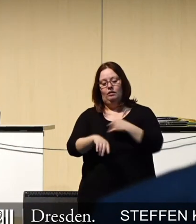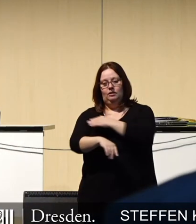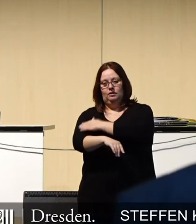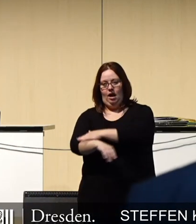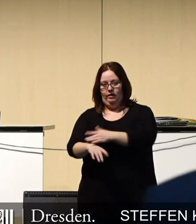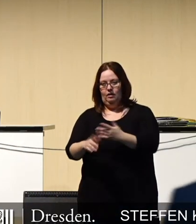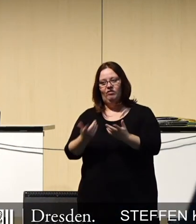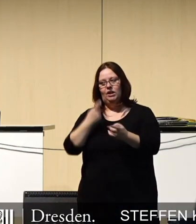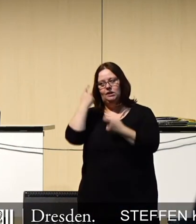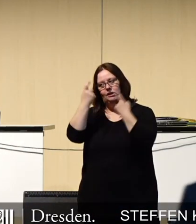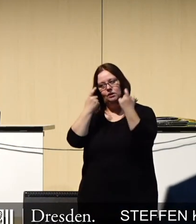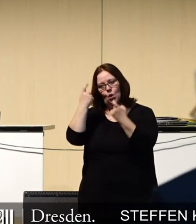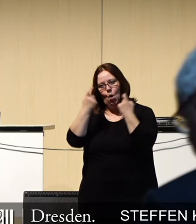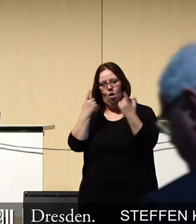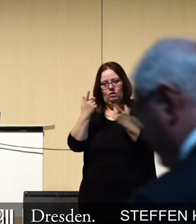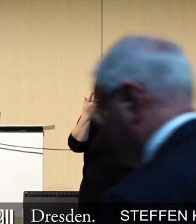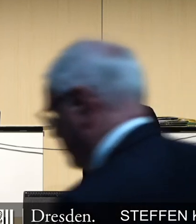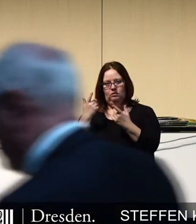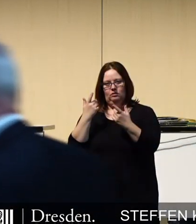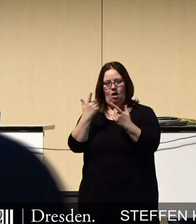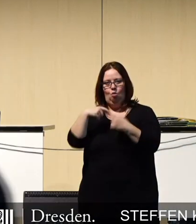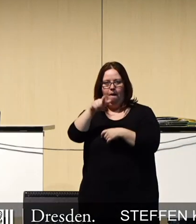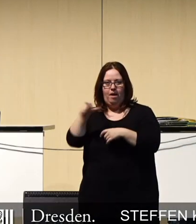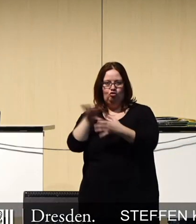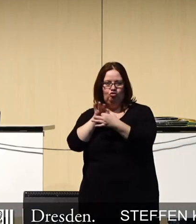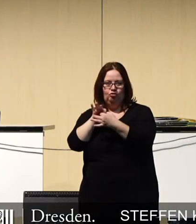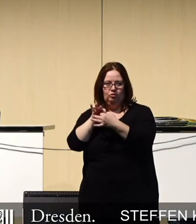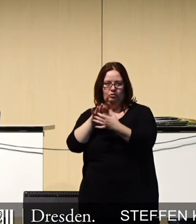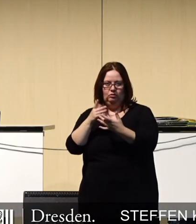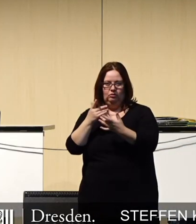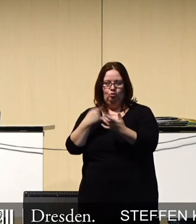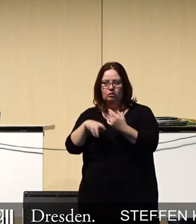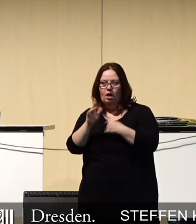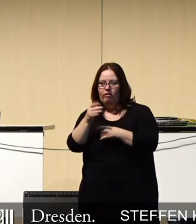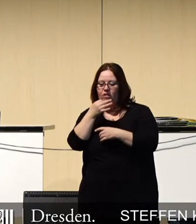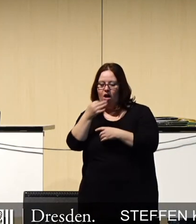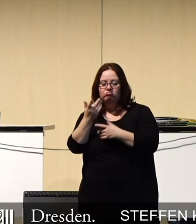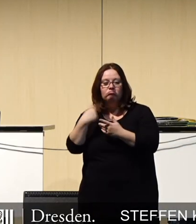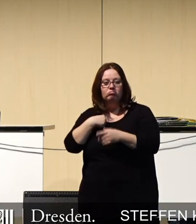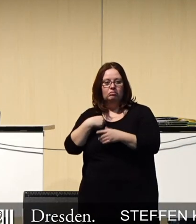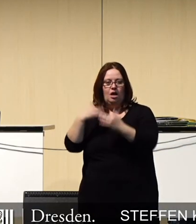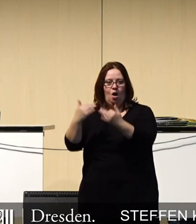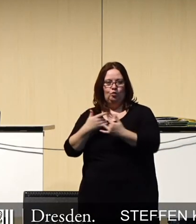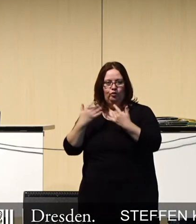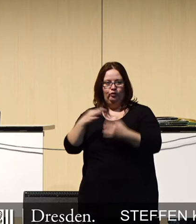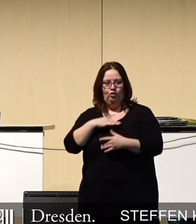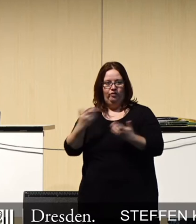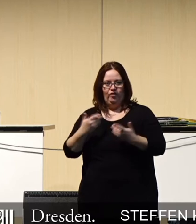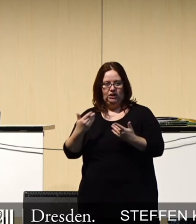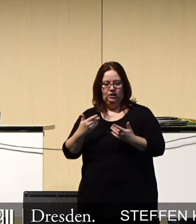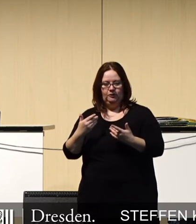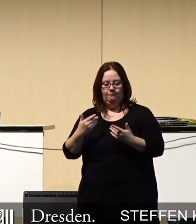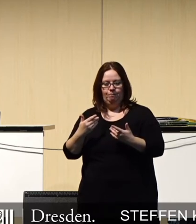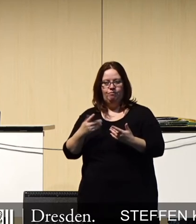klar, dass die Sorgen und all das, was Menschen beschäftigt, die sich natürlich schon fragen, was hat das für Auswirkungen auf mich? Diese